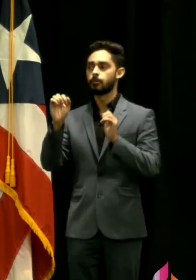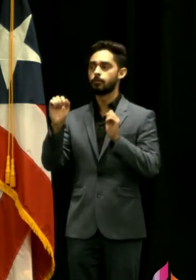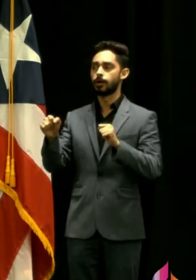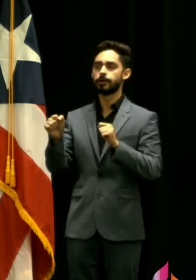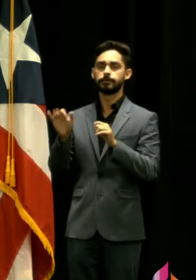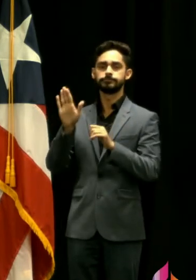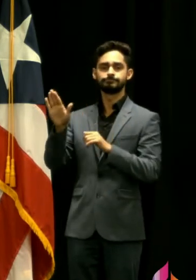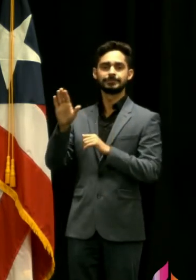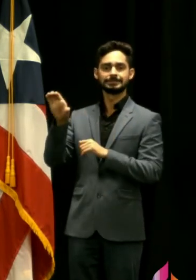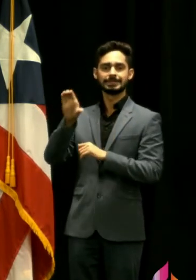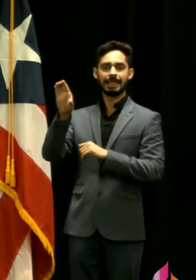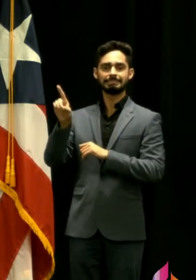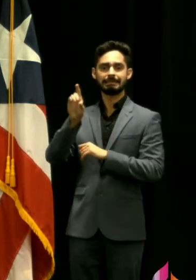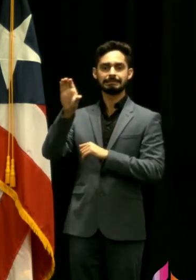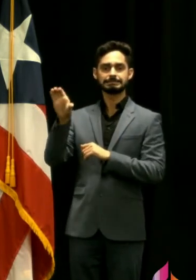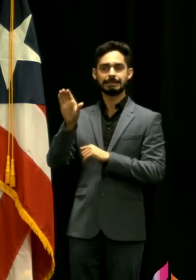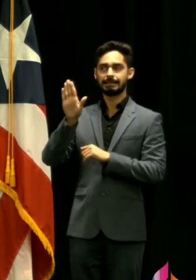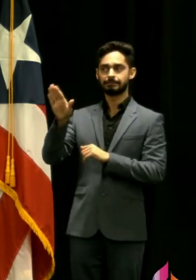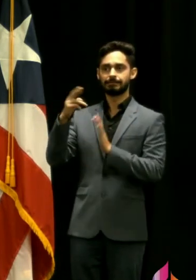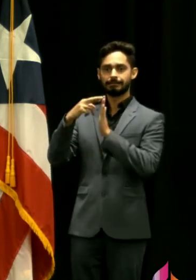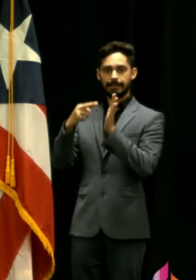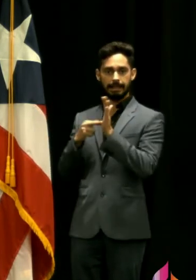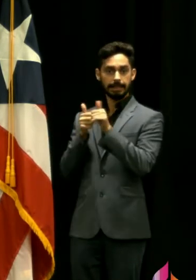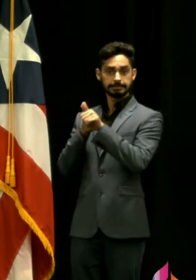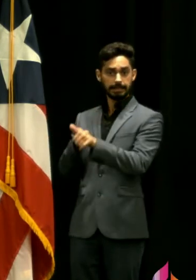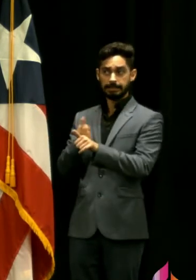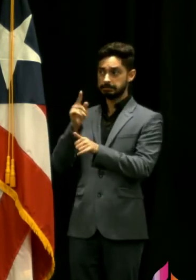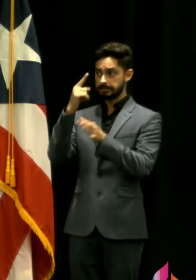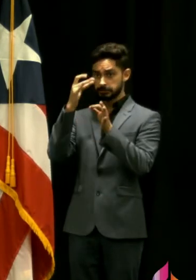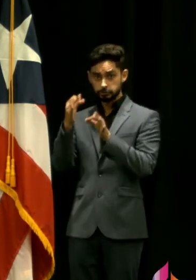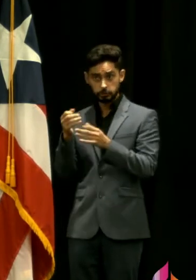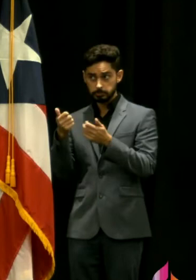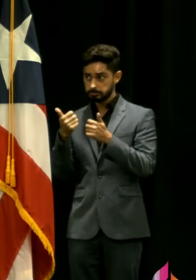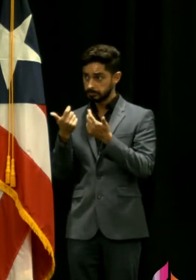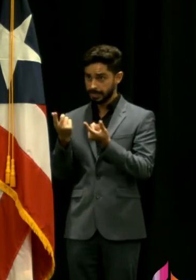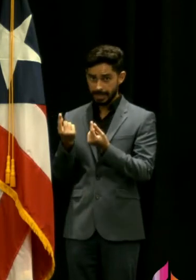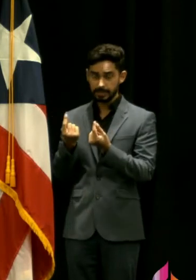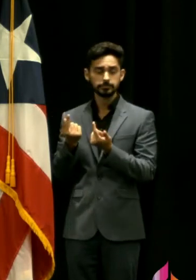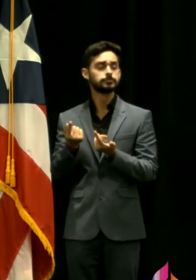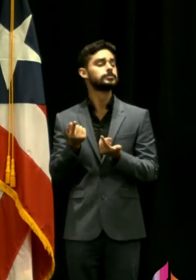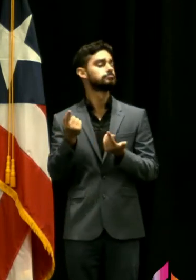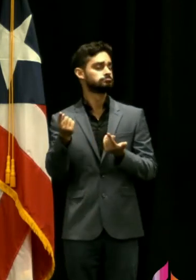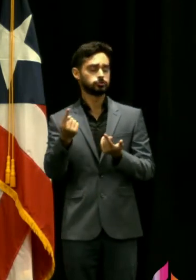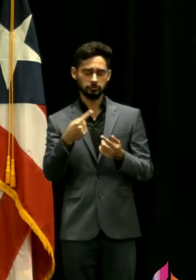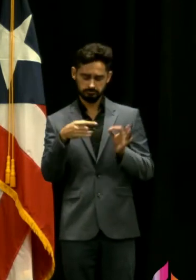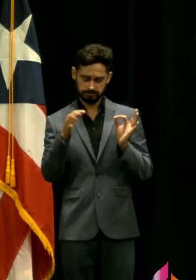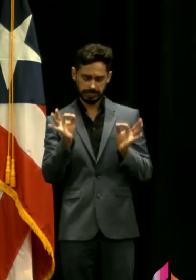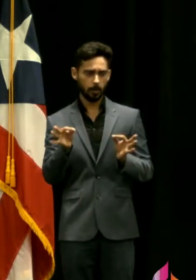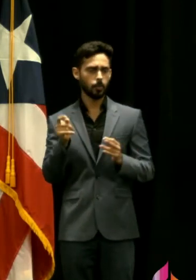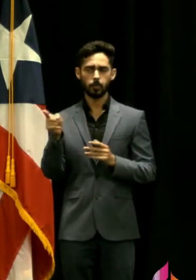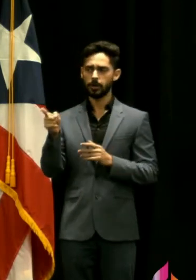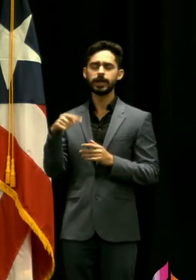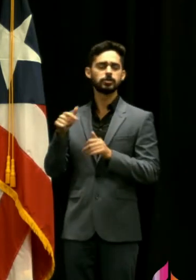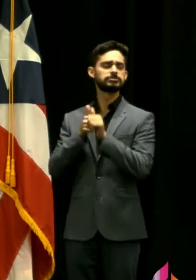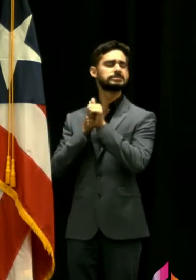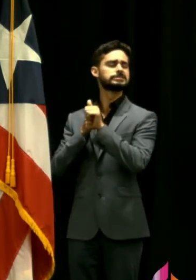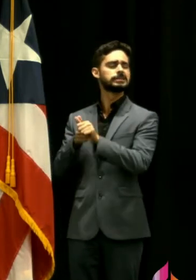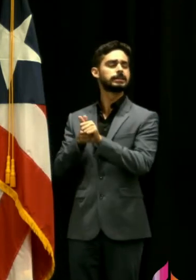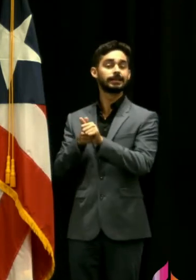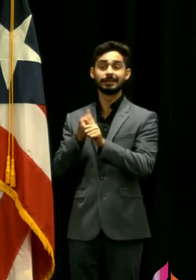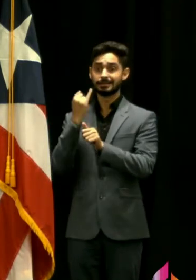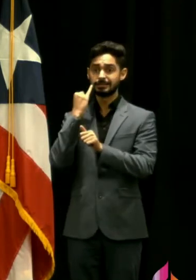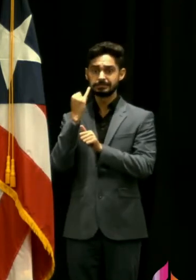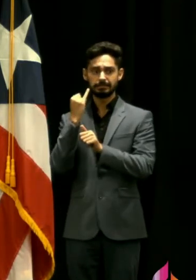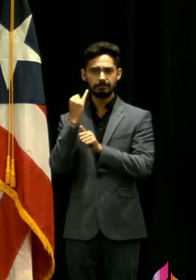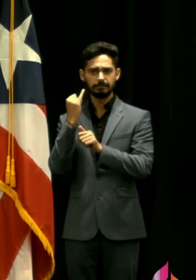del CDC yo estoy yo tengo entendido toda la información que tengo que están cumpliendo a cabalidad con esas guías si no están